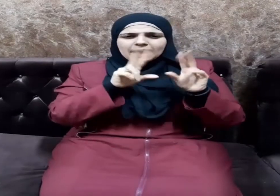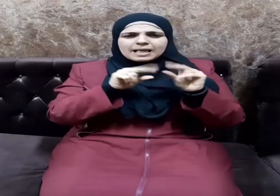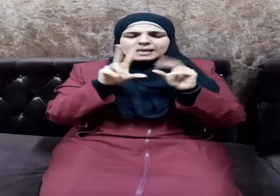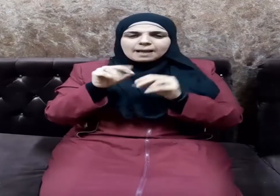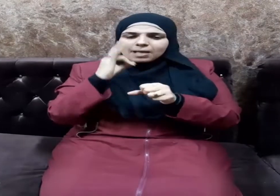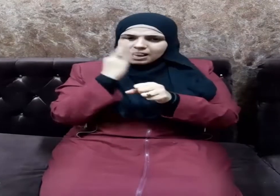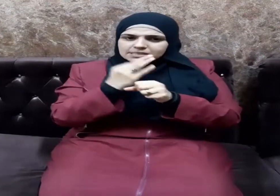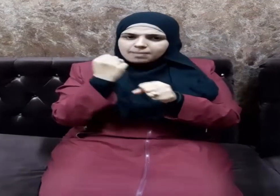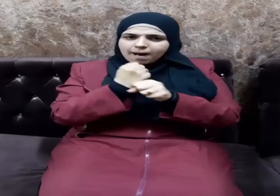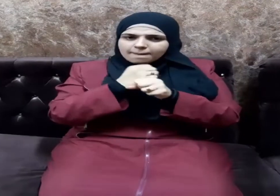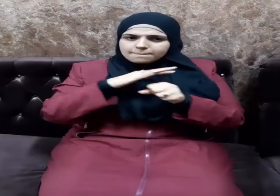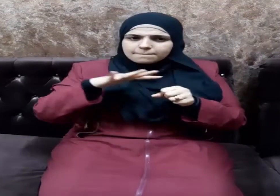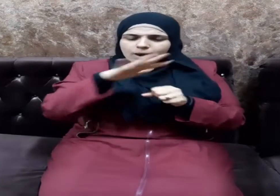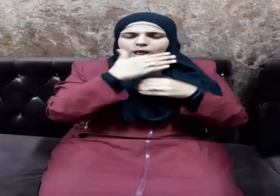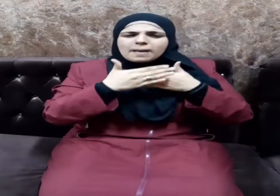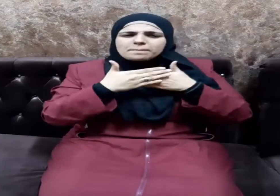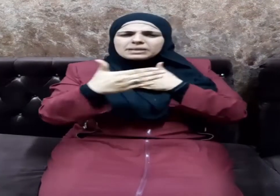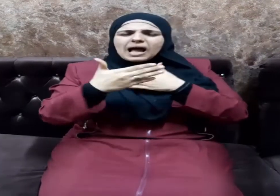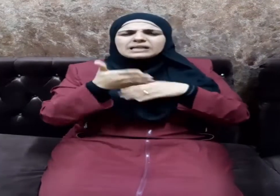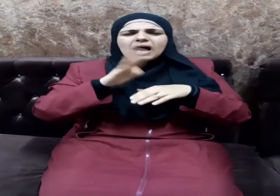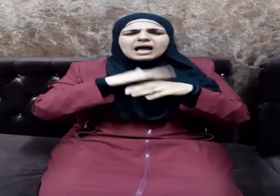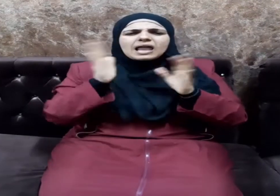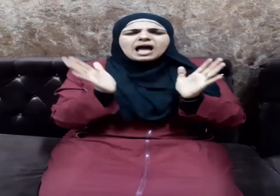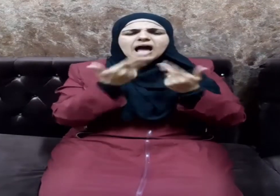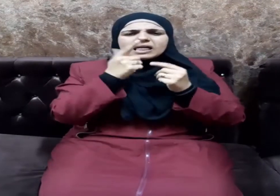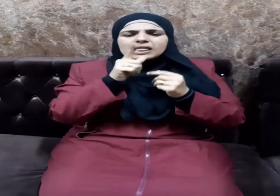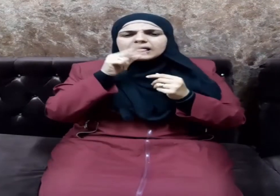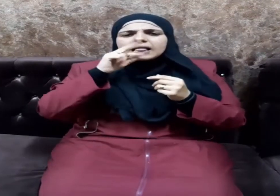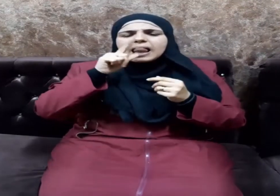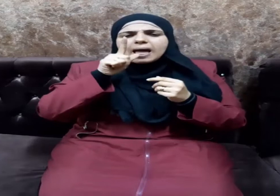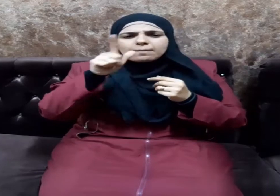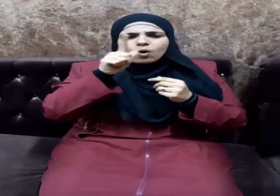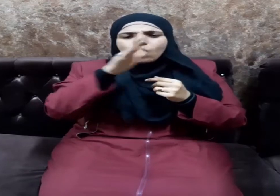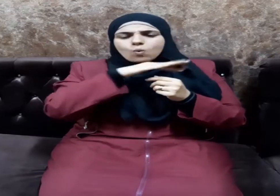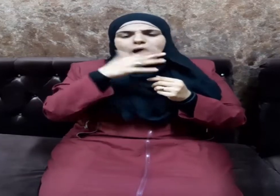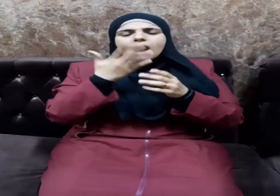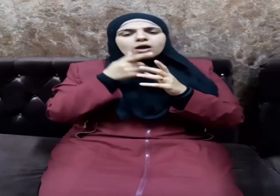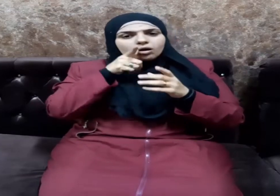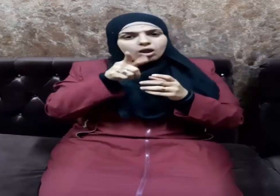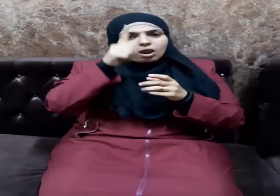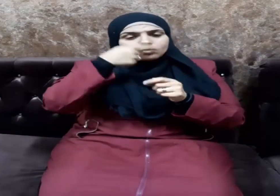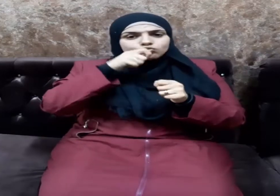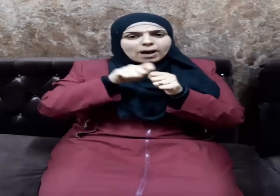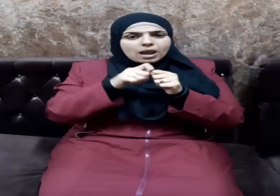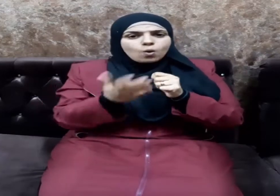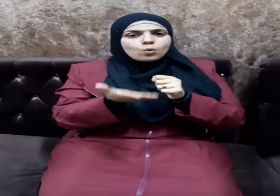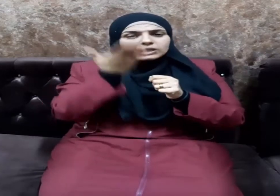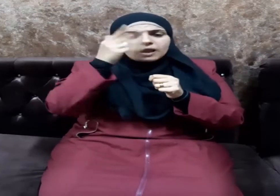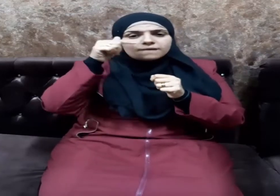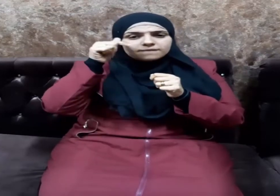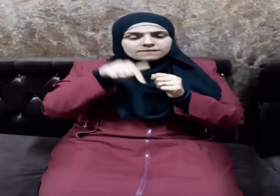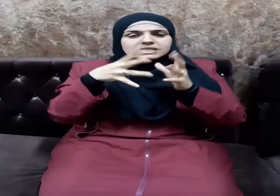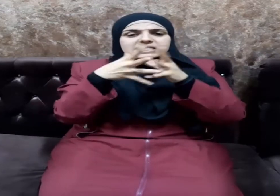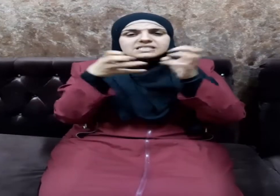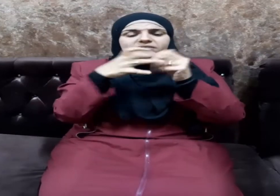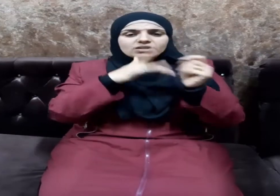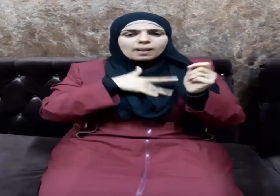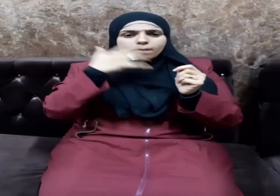ينبغي الابتعاد عن كل لغو حيث يقول الحق سبحانه في صفات المؤمنين